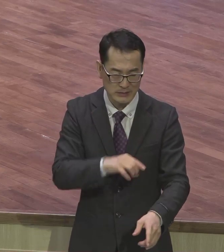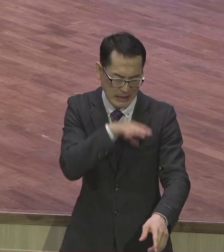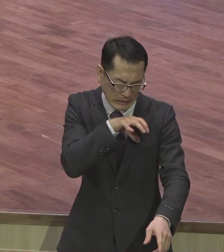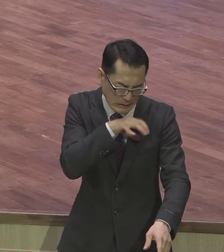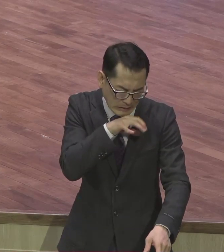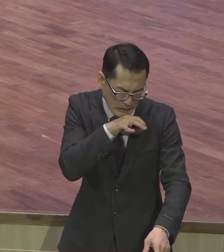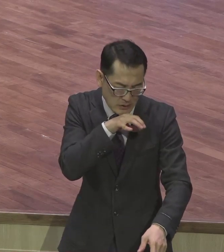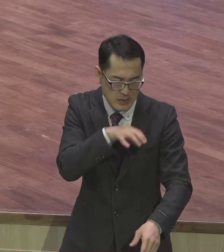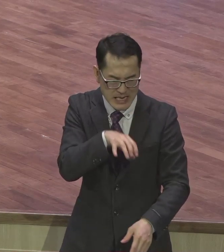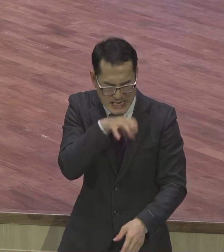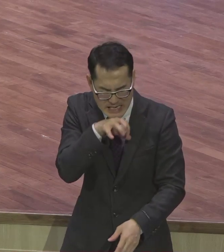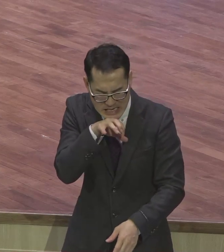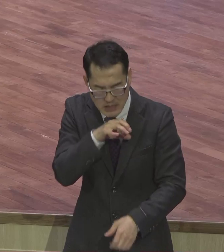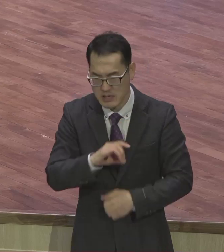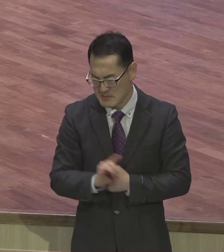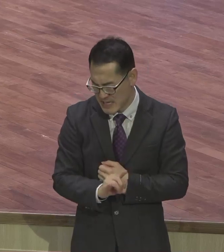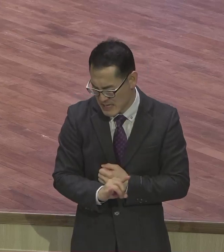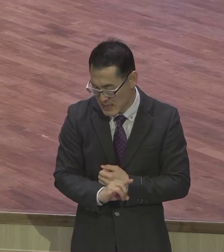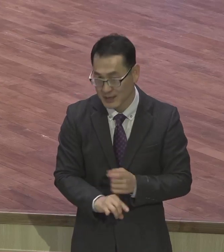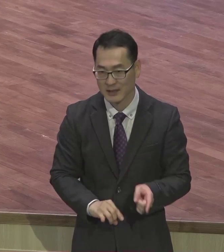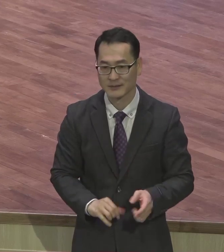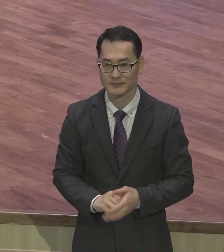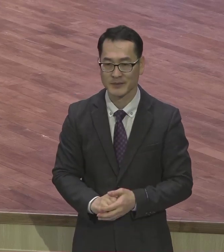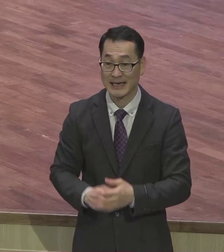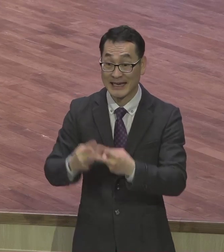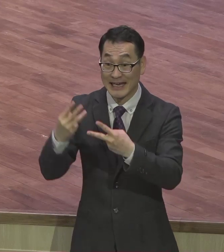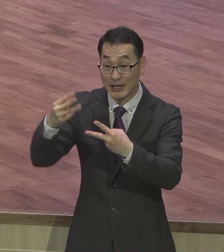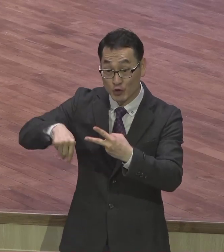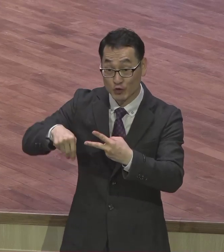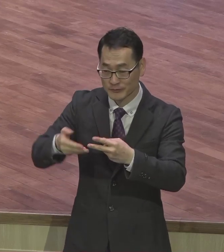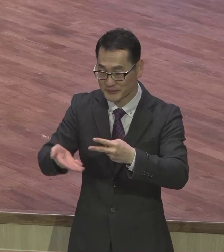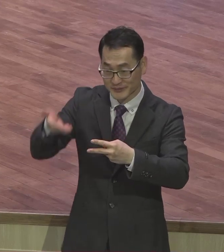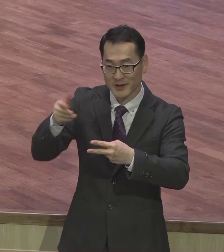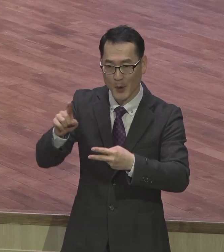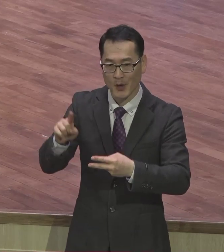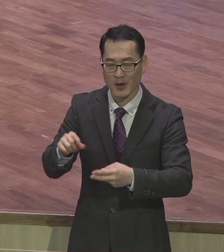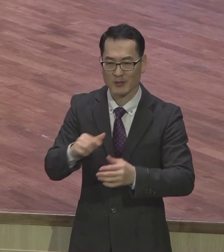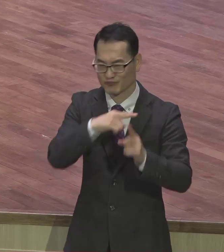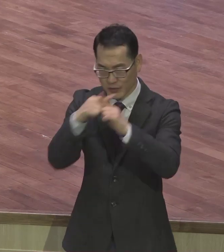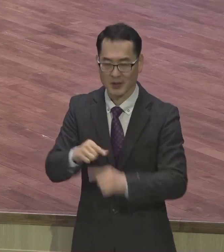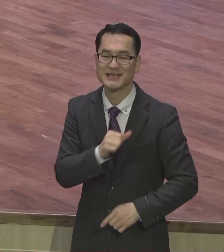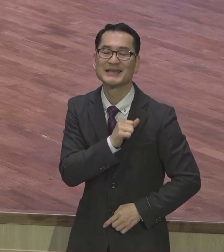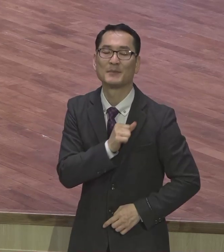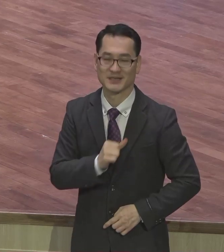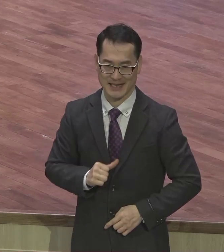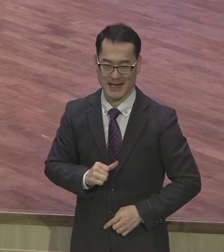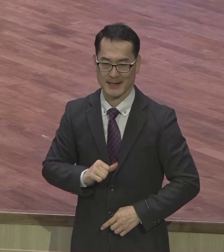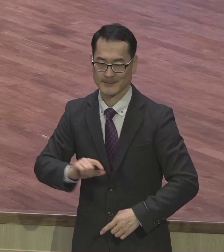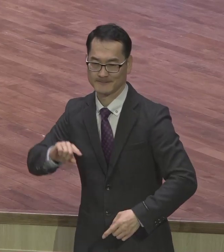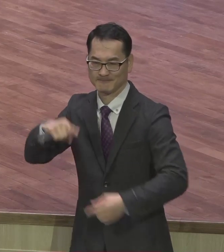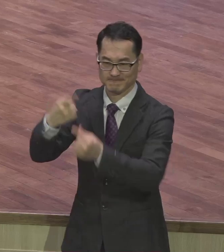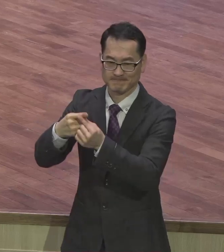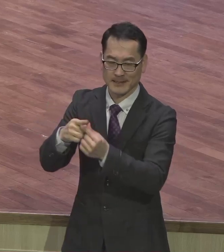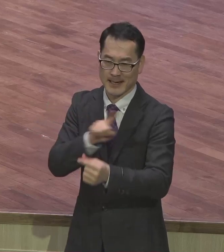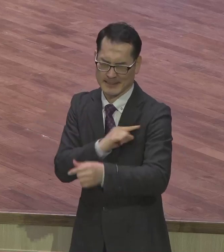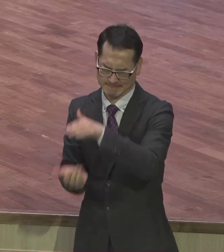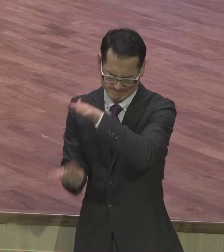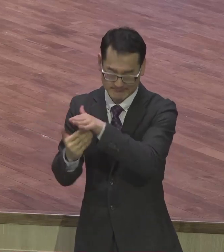핑계끓이 찾는다. 이루 인생은 무조건 참는다. 인류 인생은 무조건 감사한다.